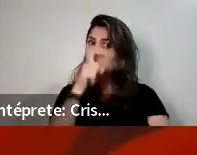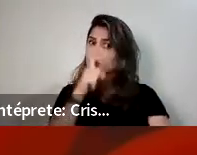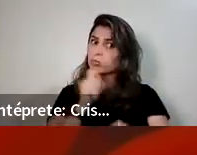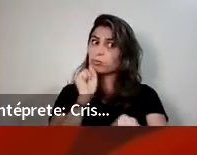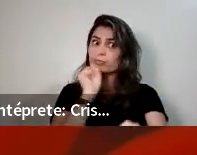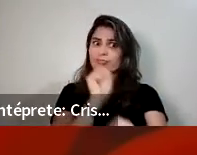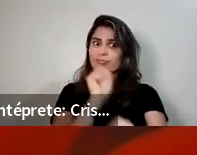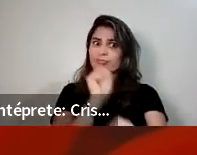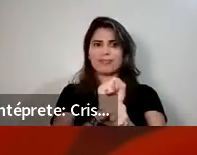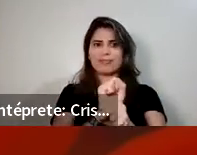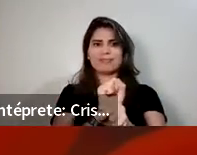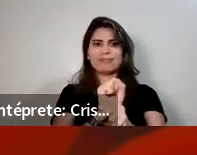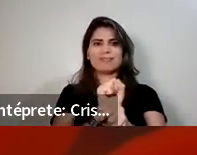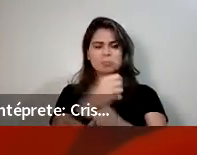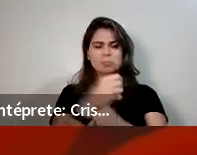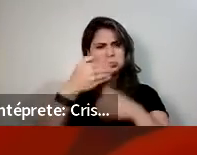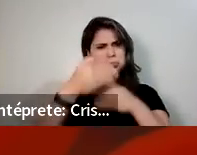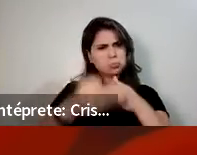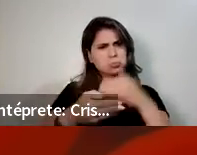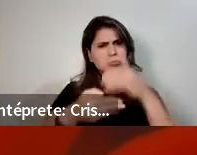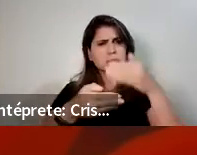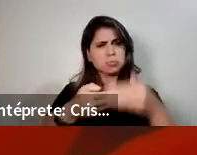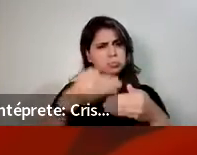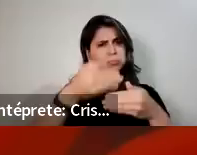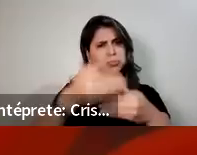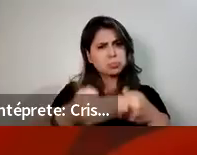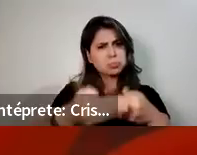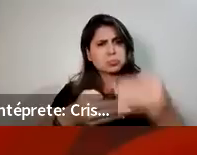da menstruação. E olha só.